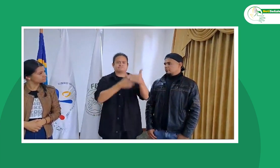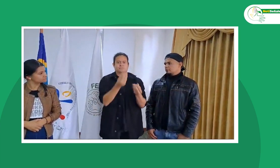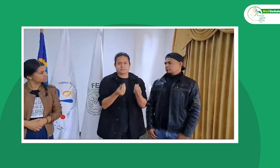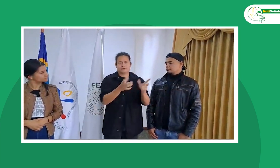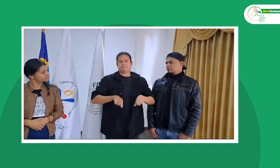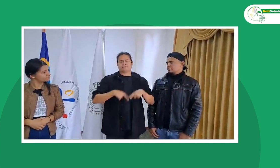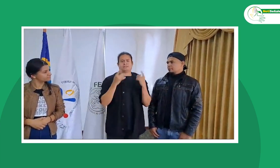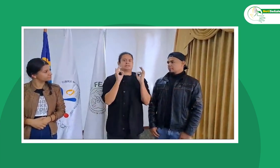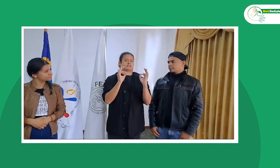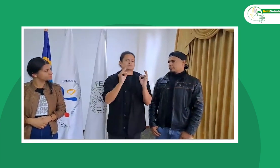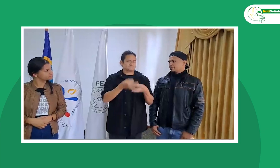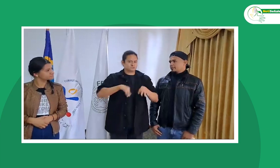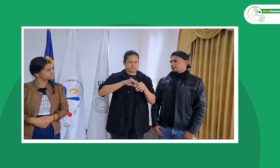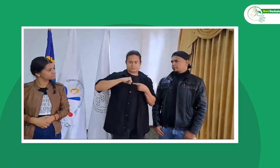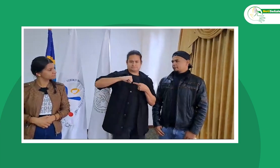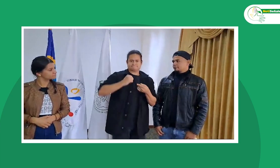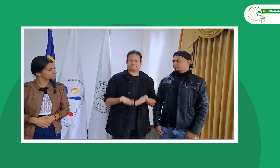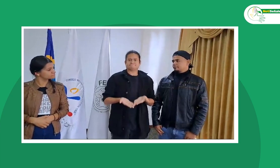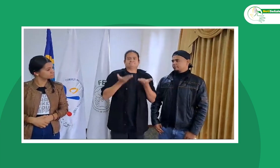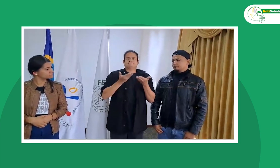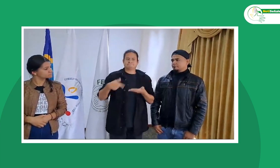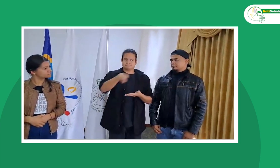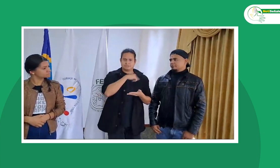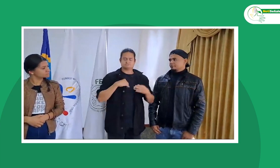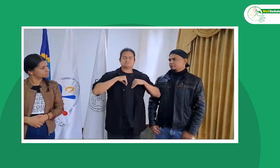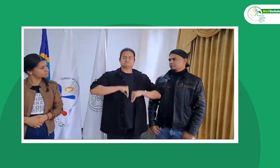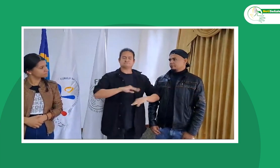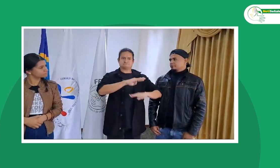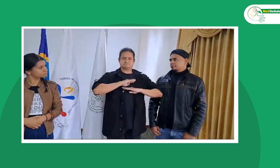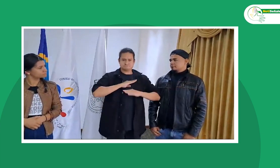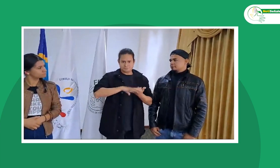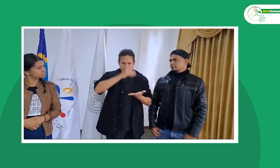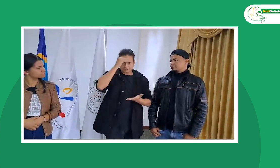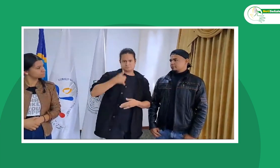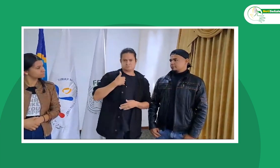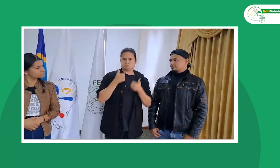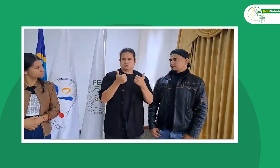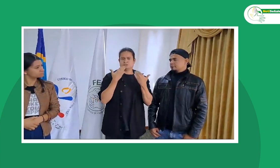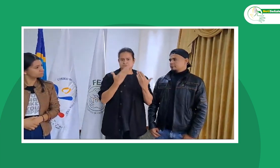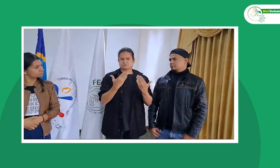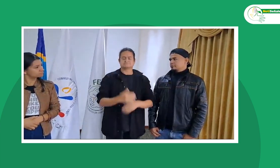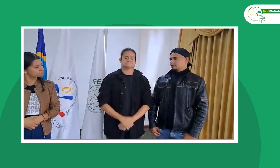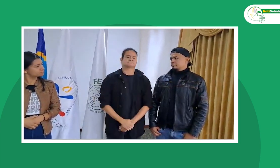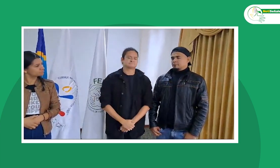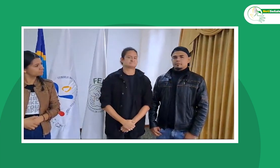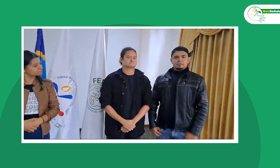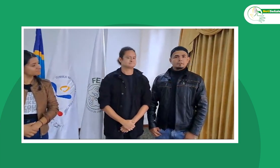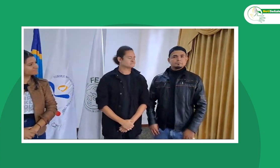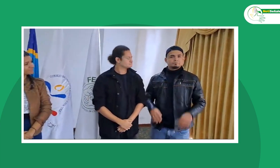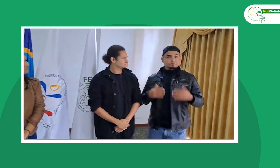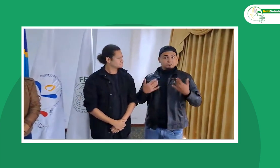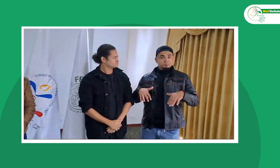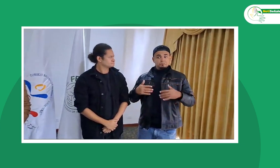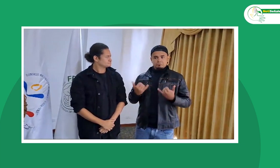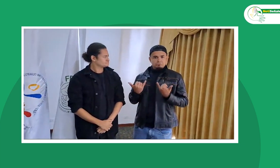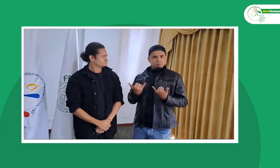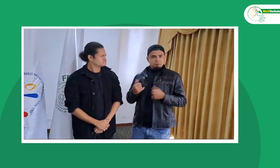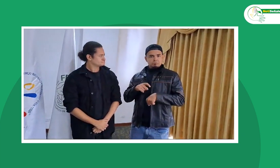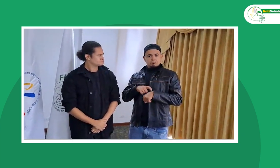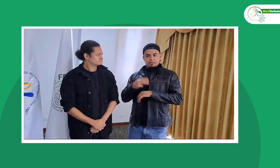jóvenes, permitiendo calidad de vida percibida como derecho, lo cual es un aprendizaje positivo para los jóvenes. Durante estos